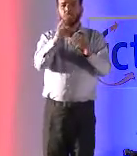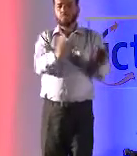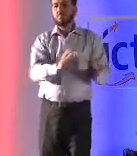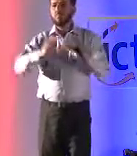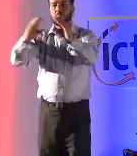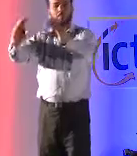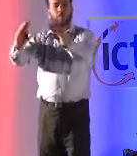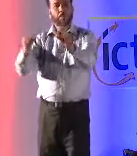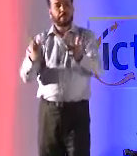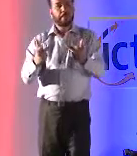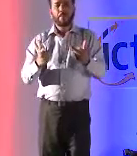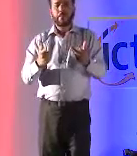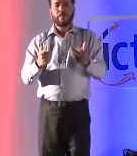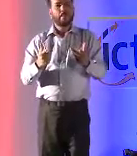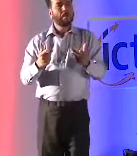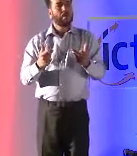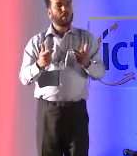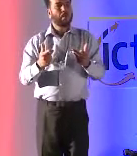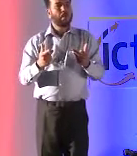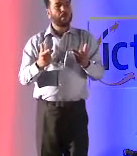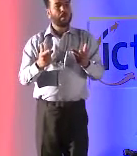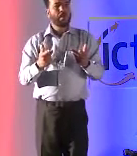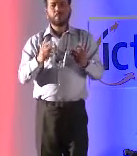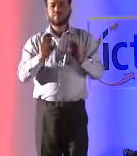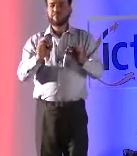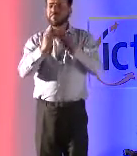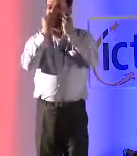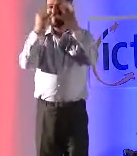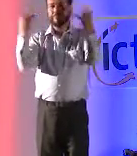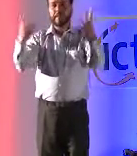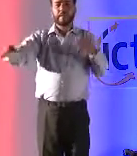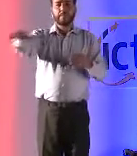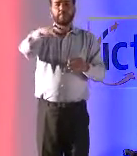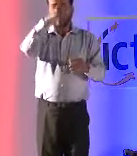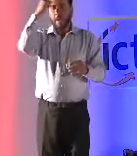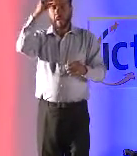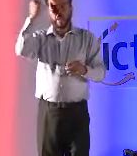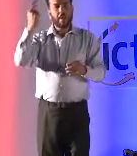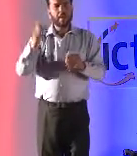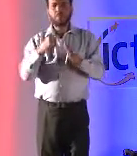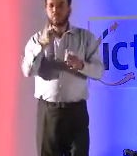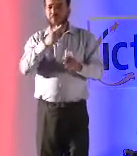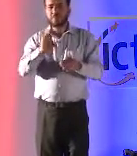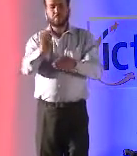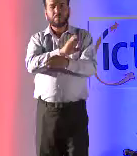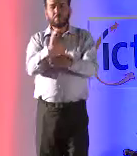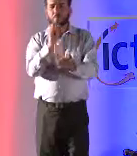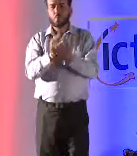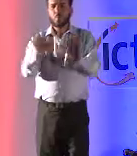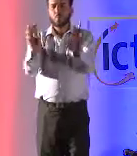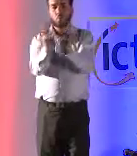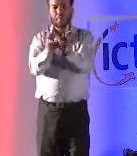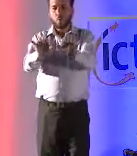مستخدمة في المناخات الأخرى مثل المستخدمات قبل